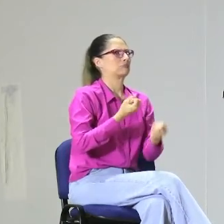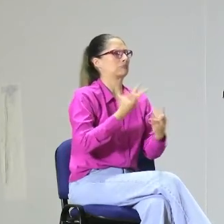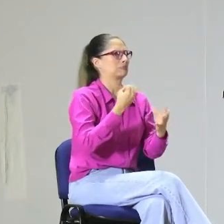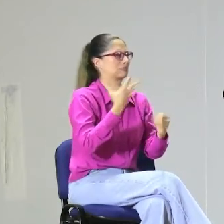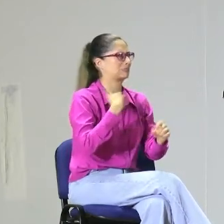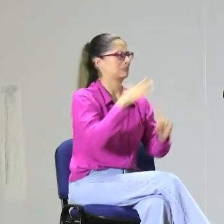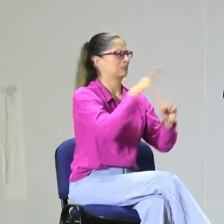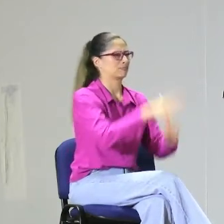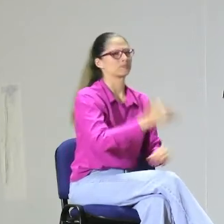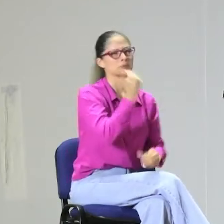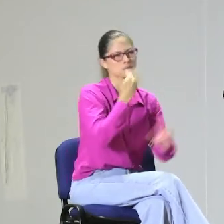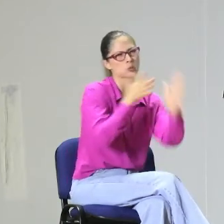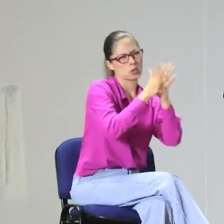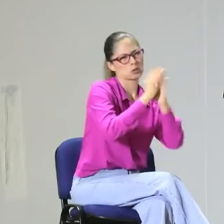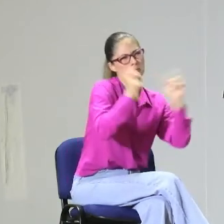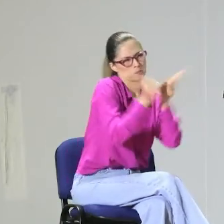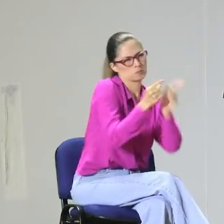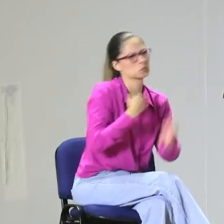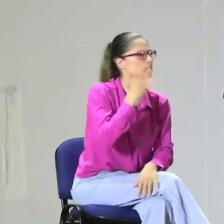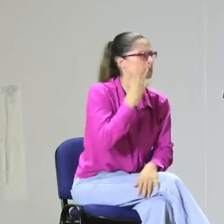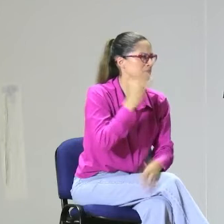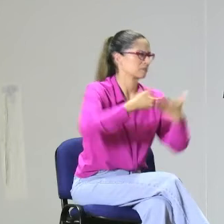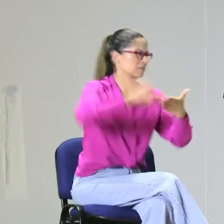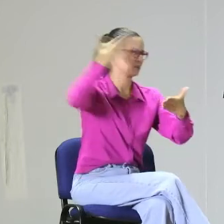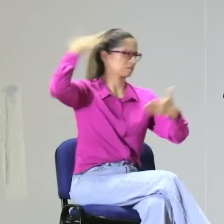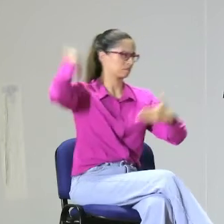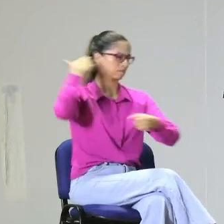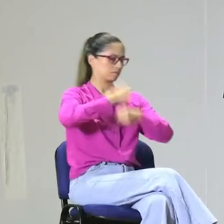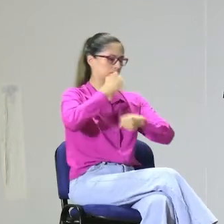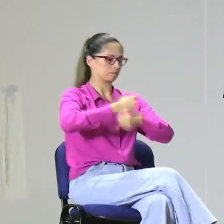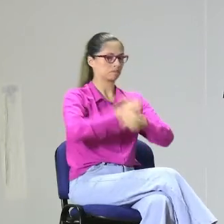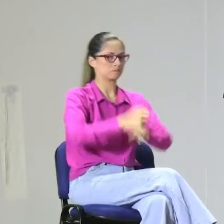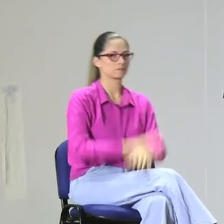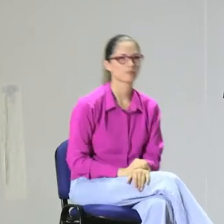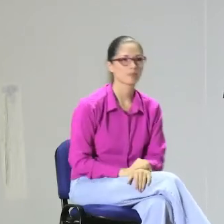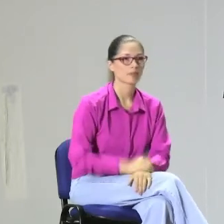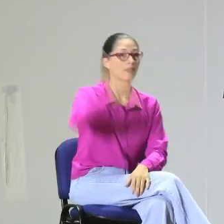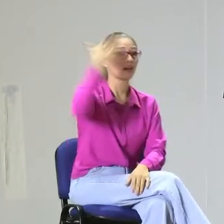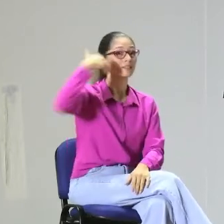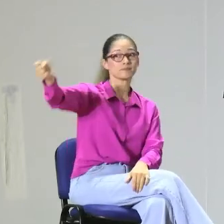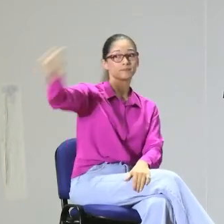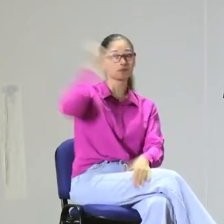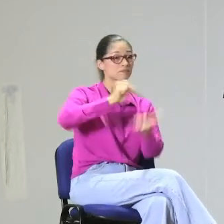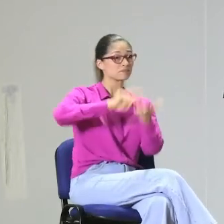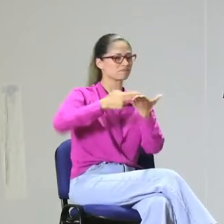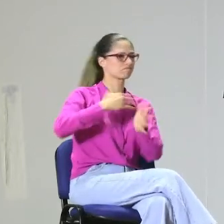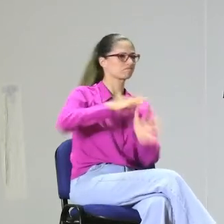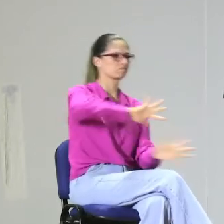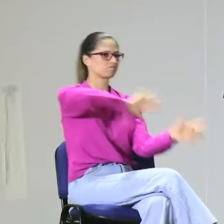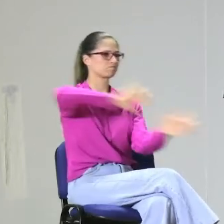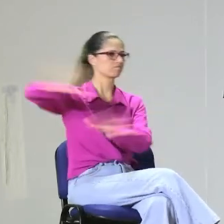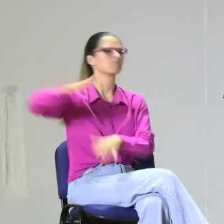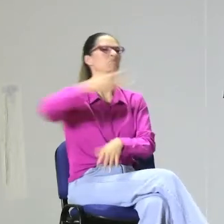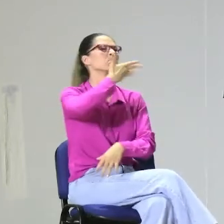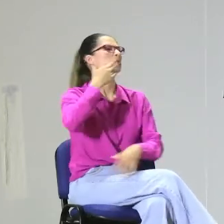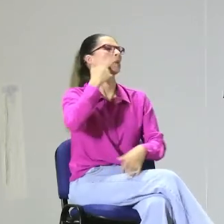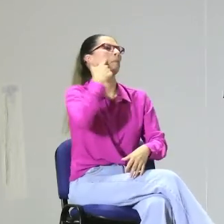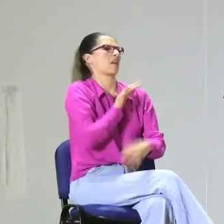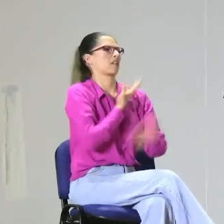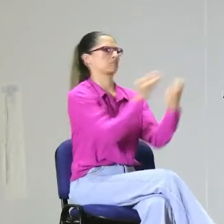para que los padres de familia también se toquen y digan, ok, algo está fallando aquí. Les cuento una experiencia cuando, en mi